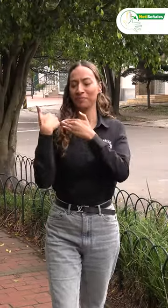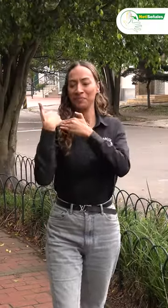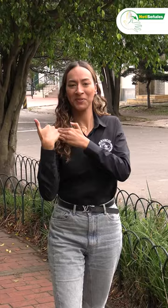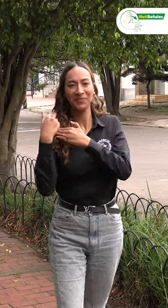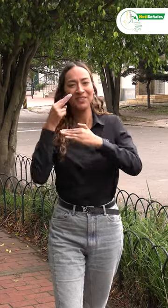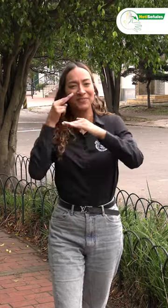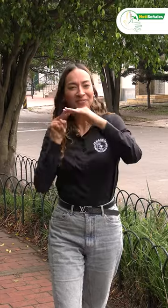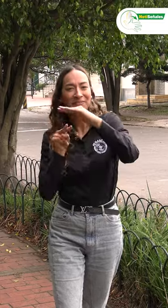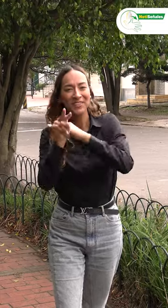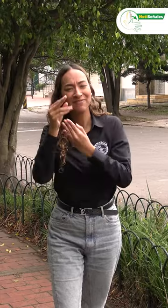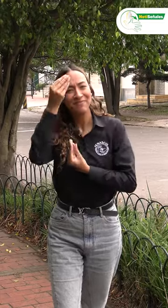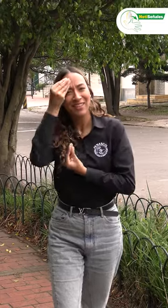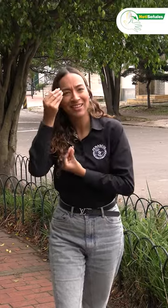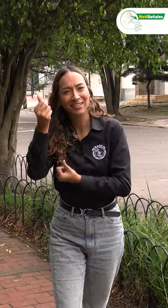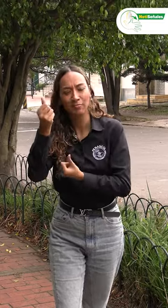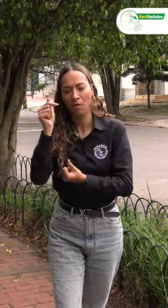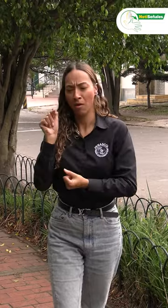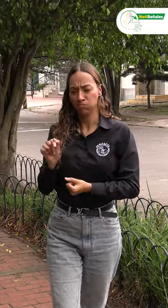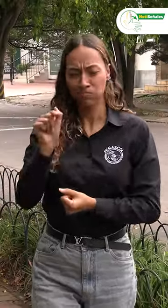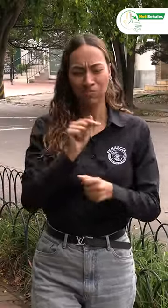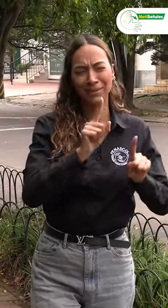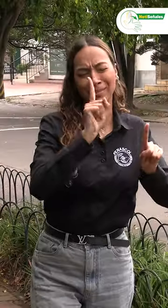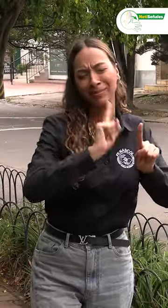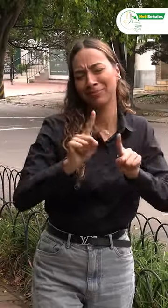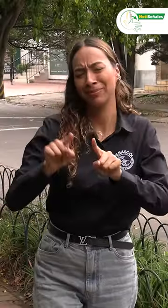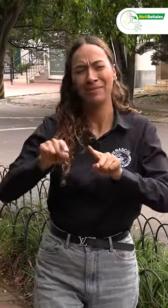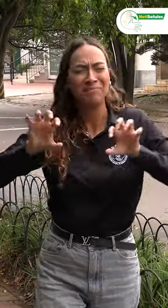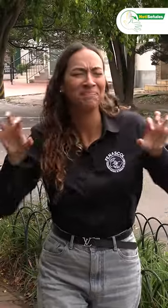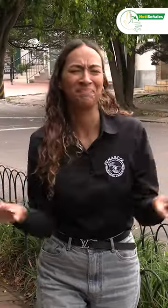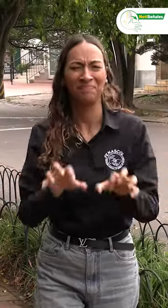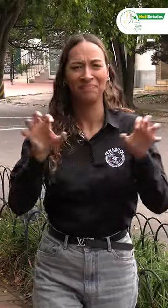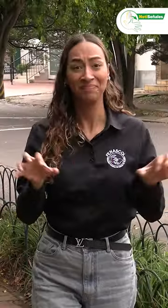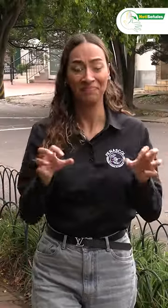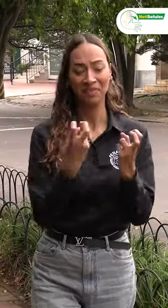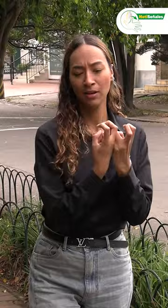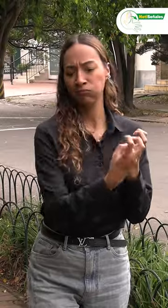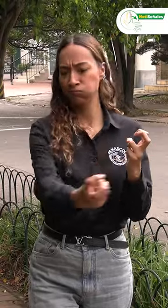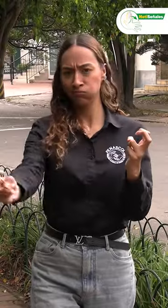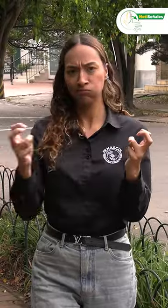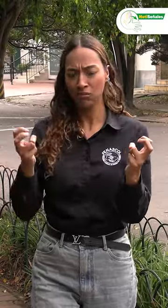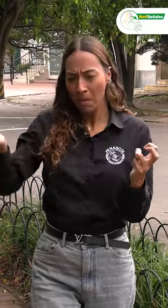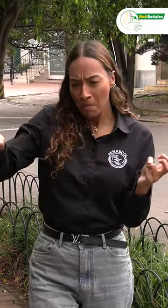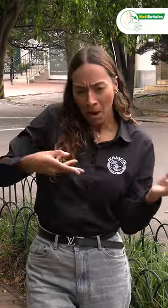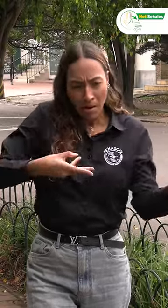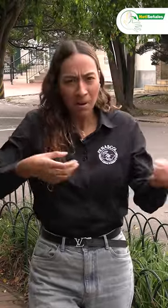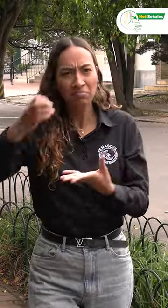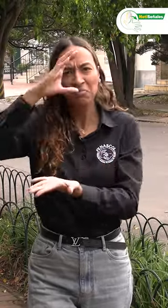entrelaza por medio de unos hilos, lo valioso de los valores entre la visión y la misión, se hicieron mesas redondas donde